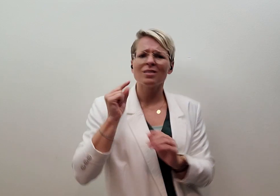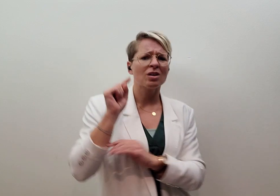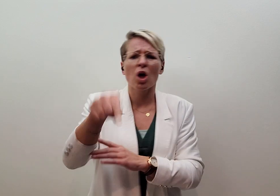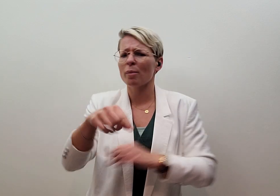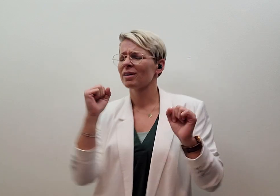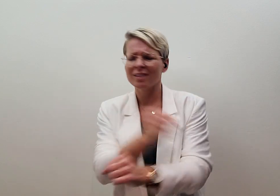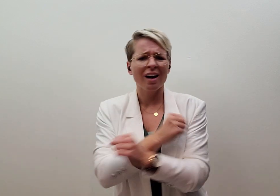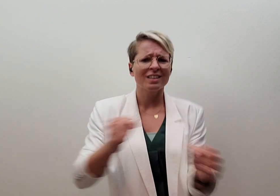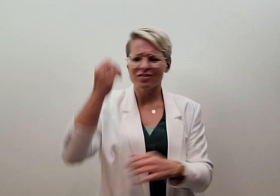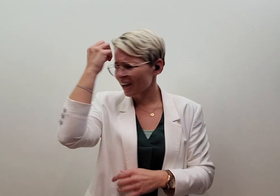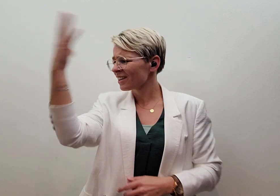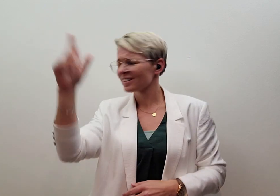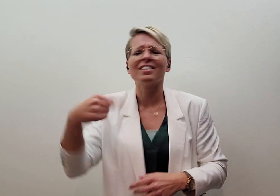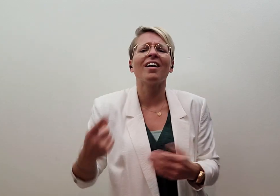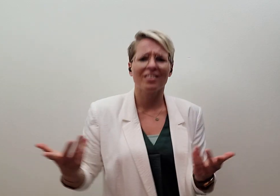ik jou nooit vergeten kan